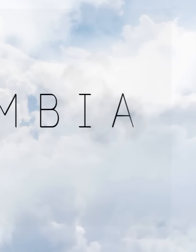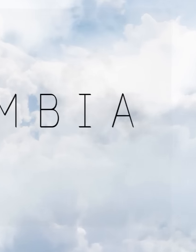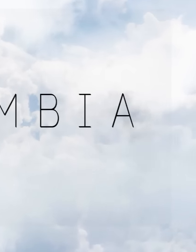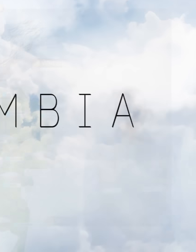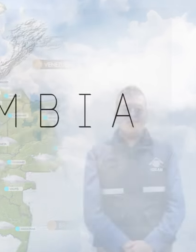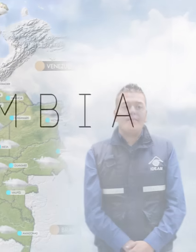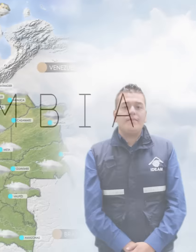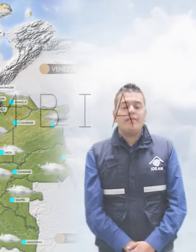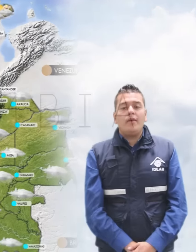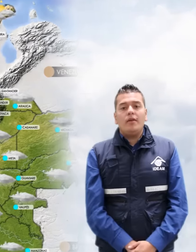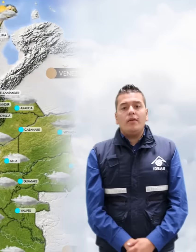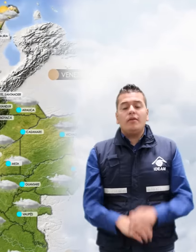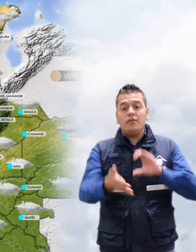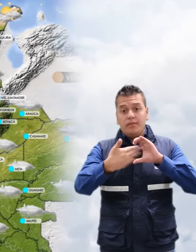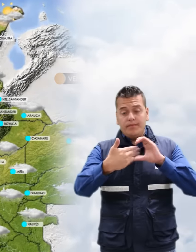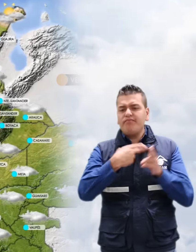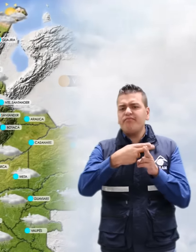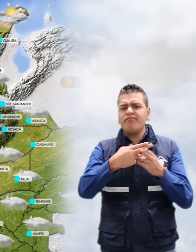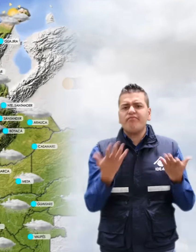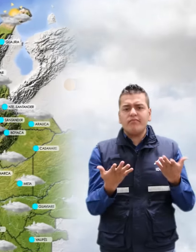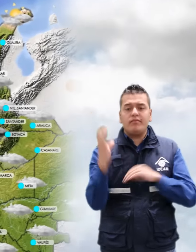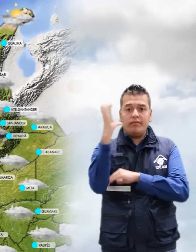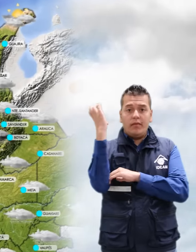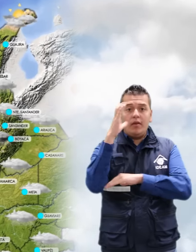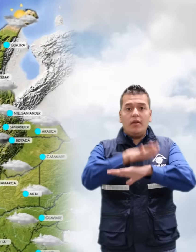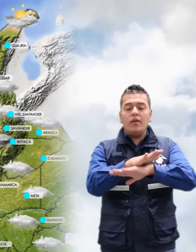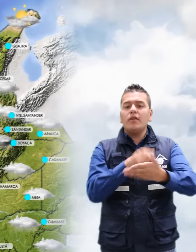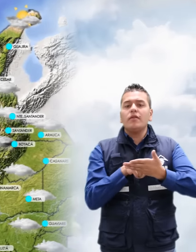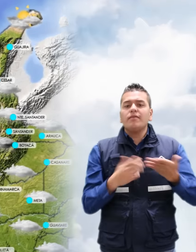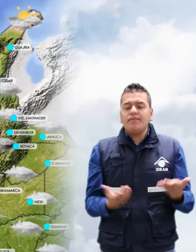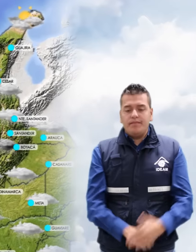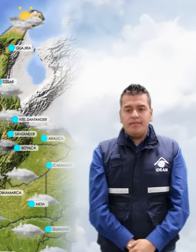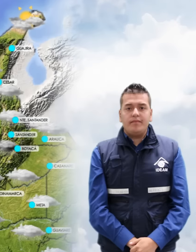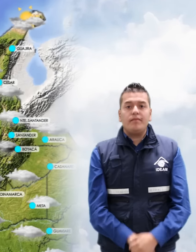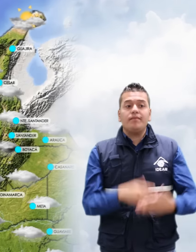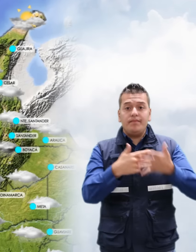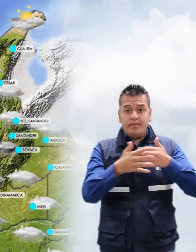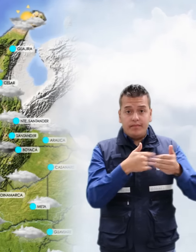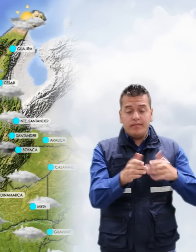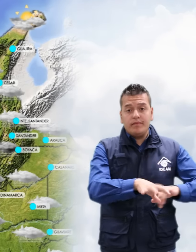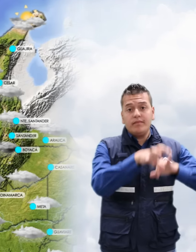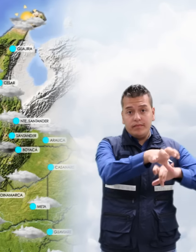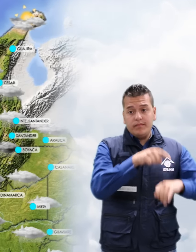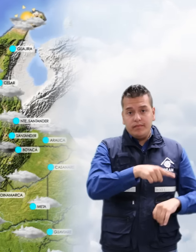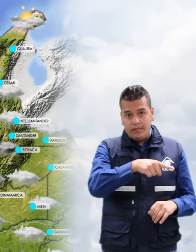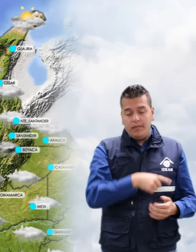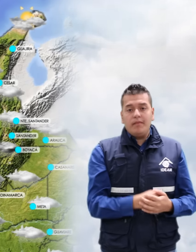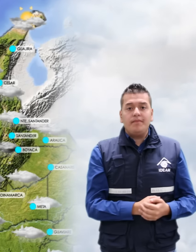El pronóstico para Colombia en horas de la tarde indica, en San Andrés y Providencia y Santa Catalina, cielo